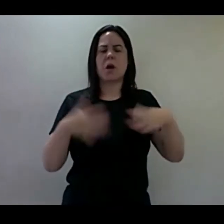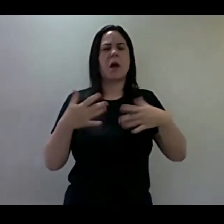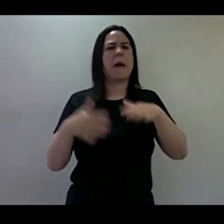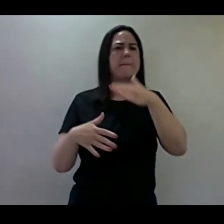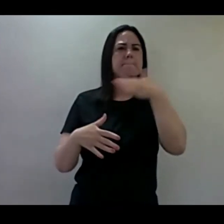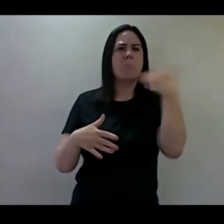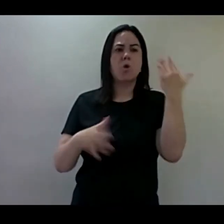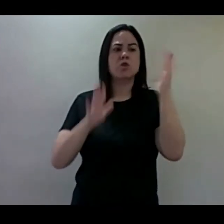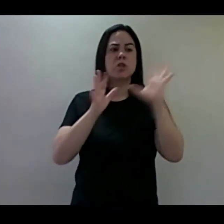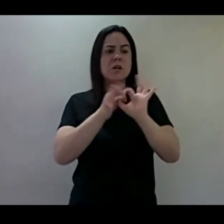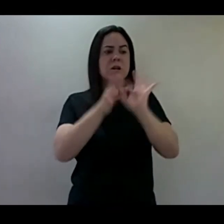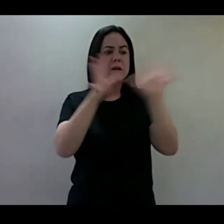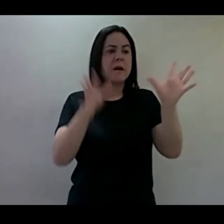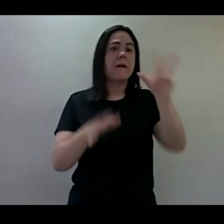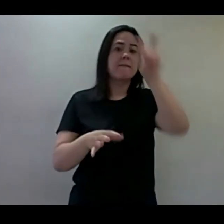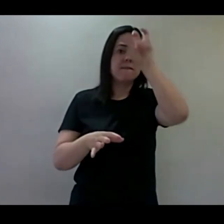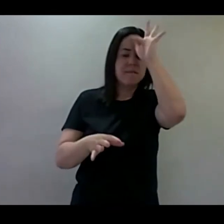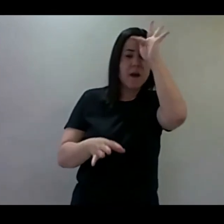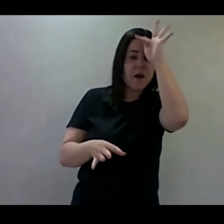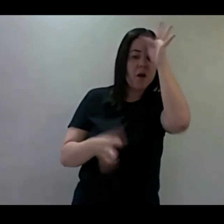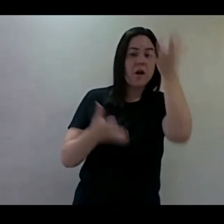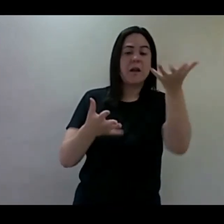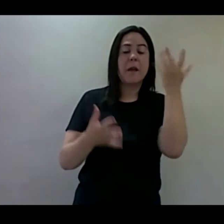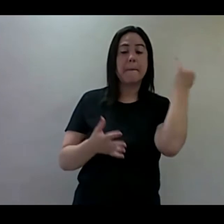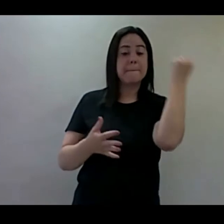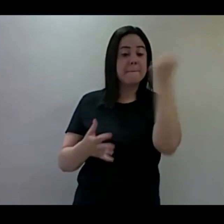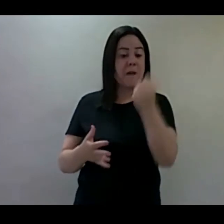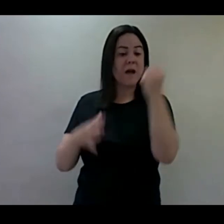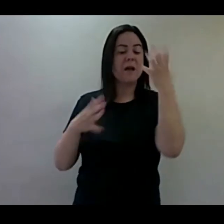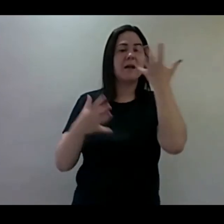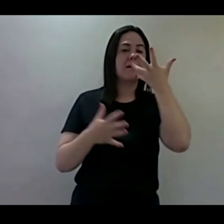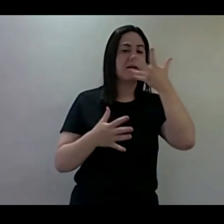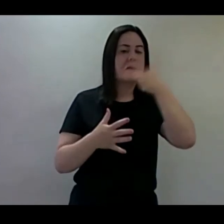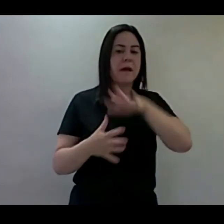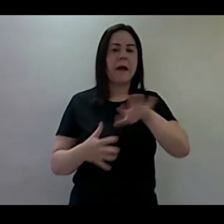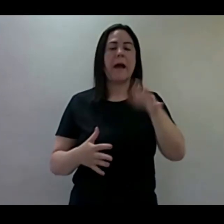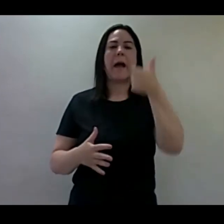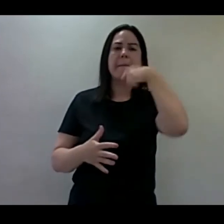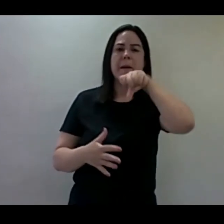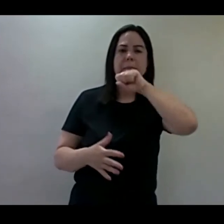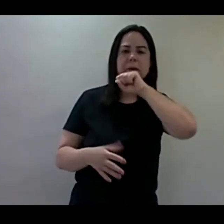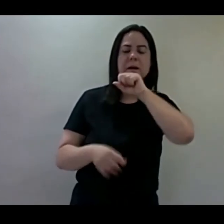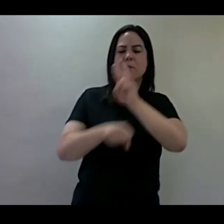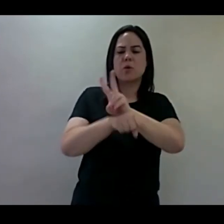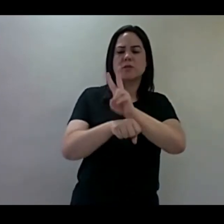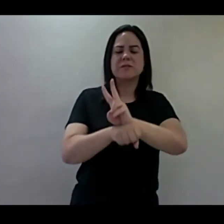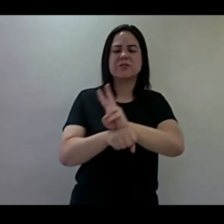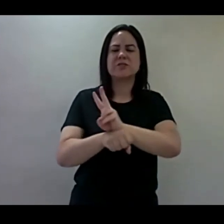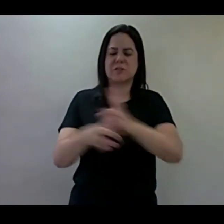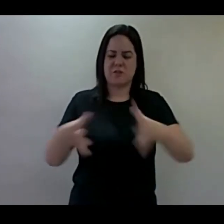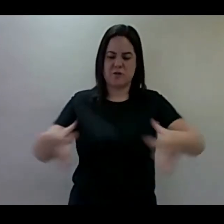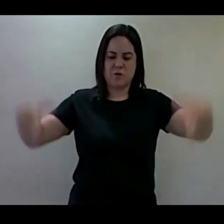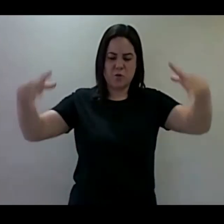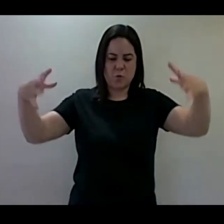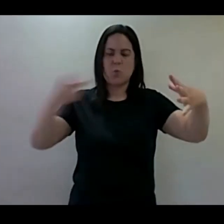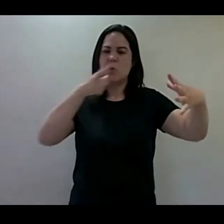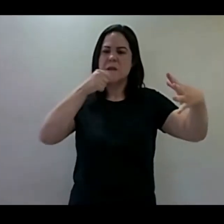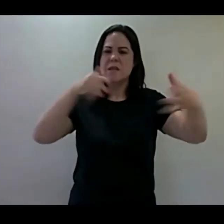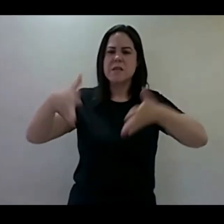querendo matar as crianças, ele foi liberto. A mãe colocou lá no cestinho, no rio Nilo, cheio de crocodilos,